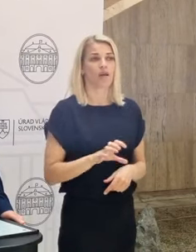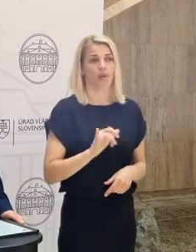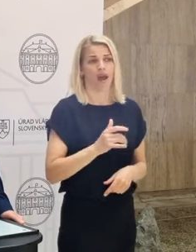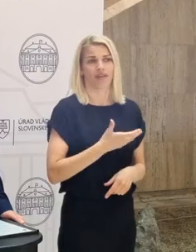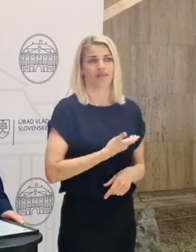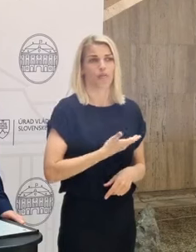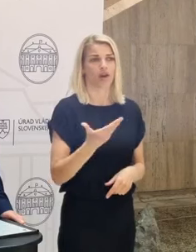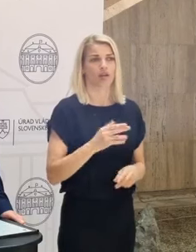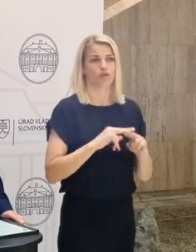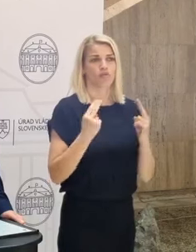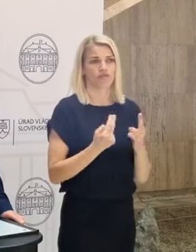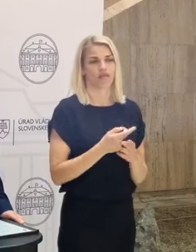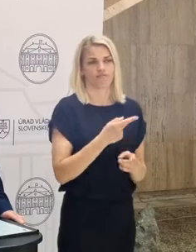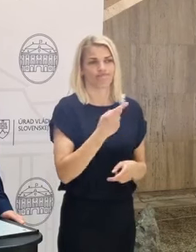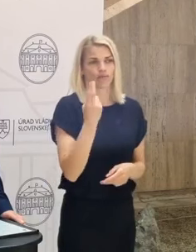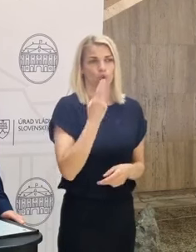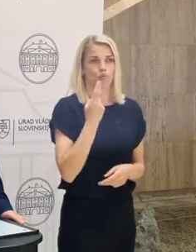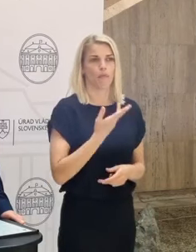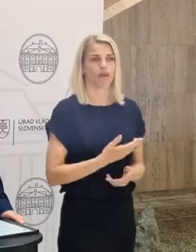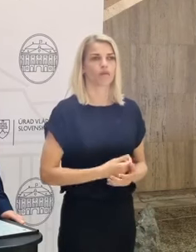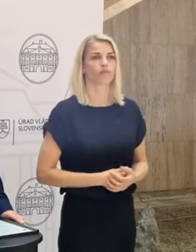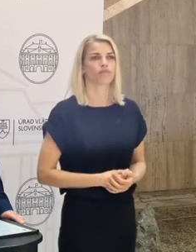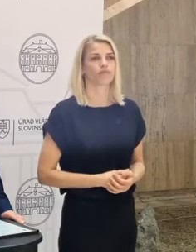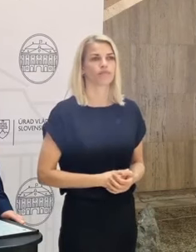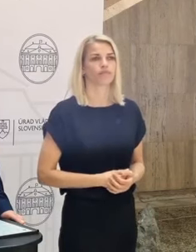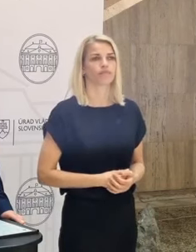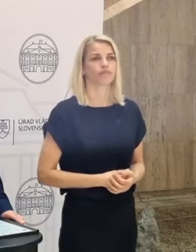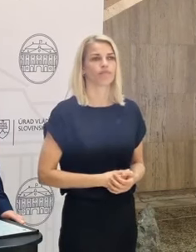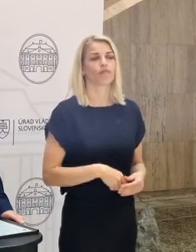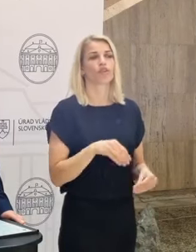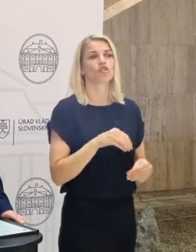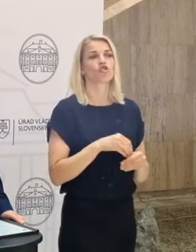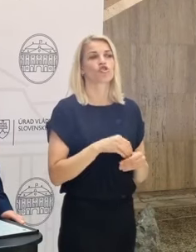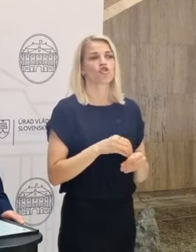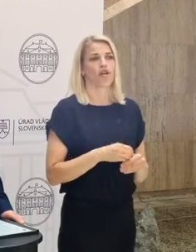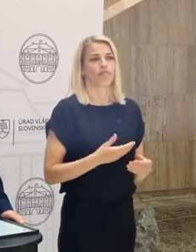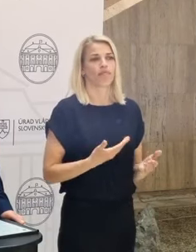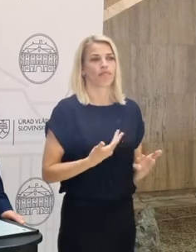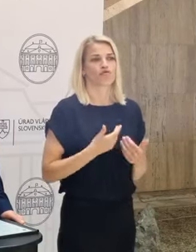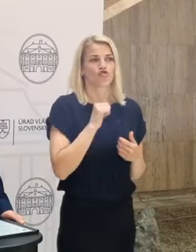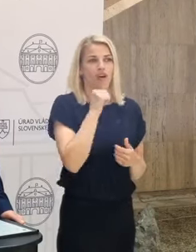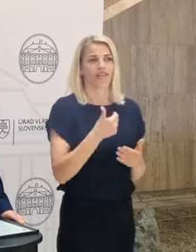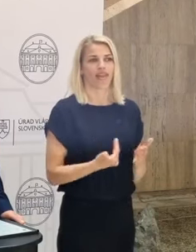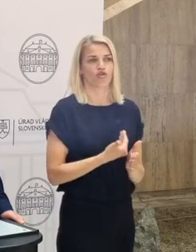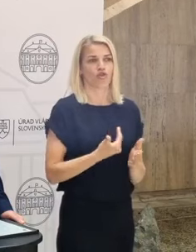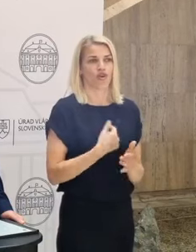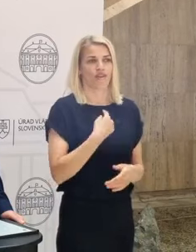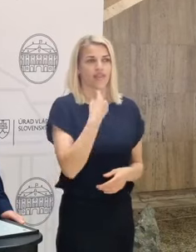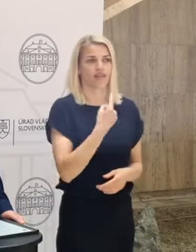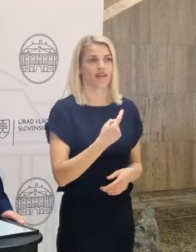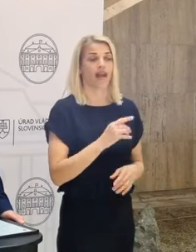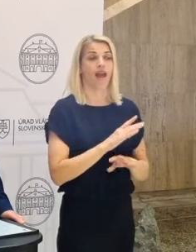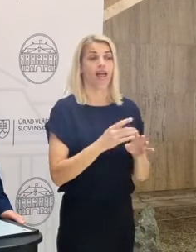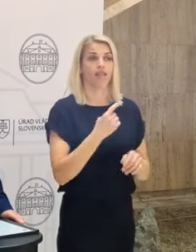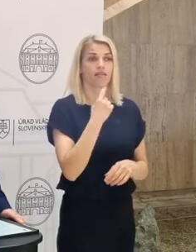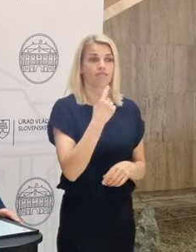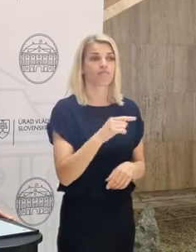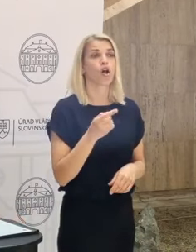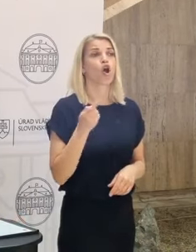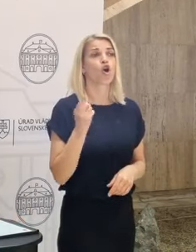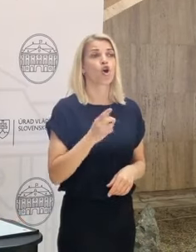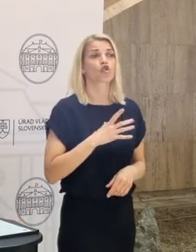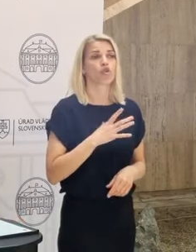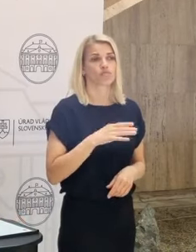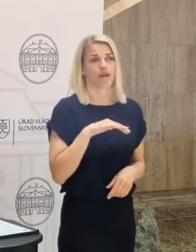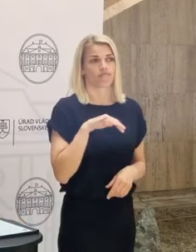demokratickom svete rozumejú. A tým pádom som nepovedal sa povedať nič nové, len som zdôraznil, že táto hrozba tu je. A